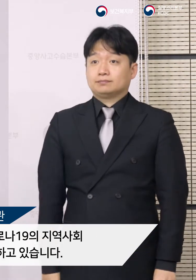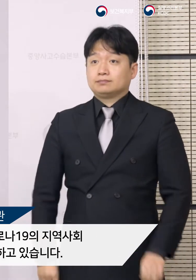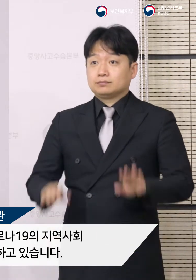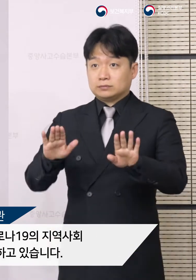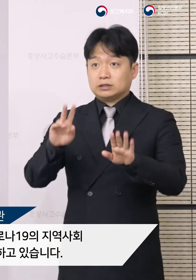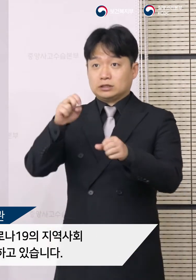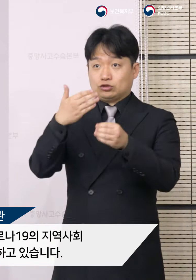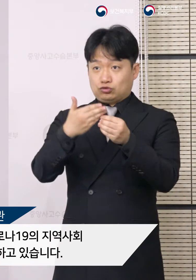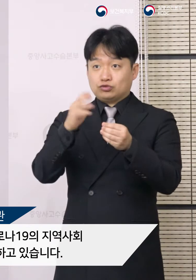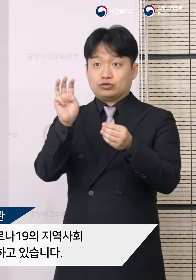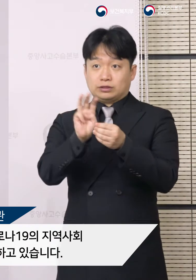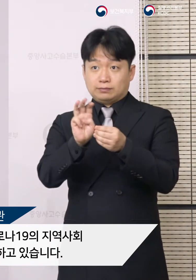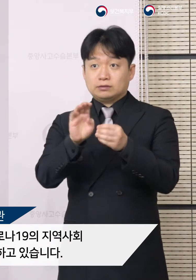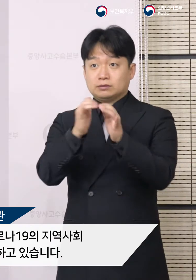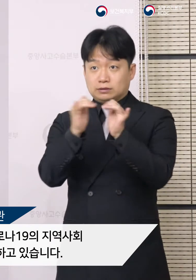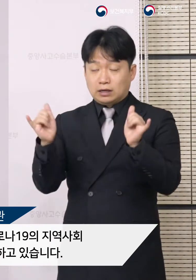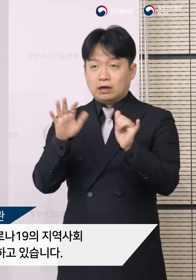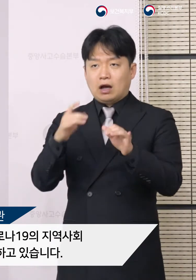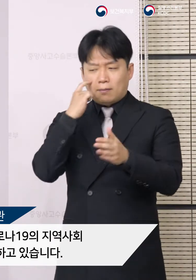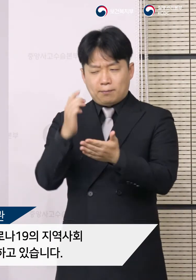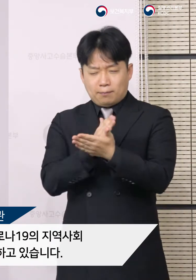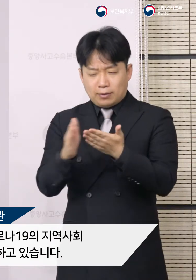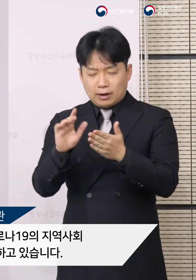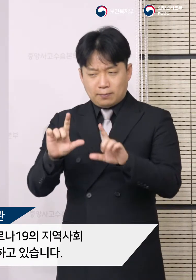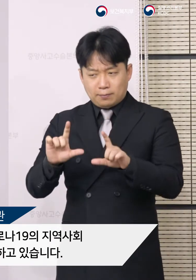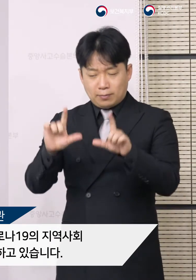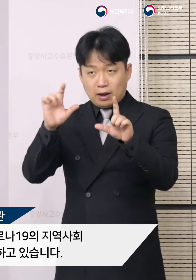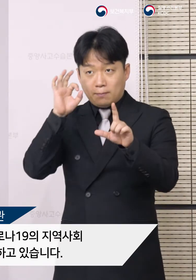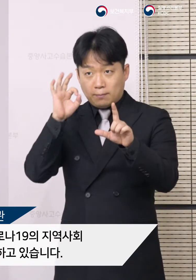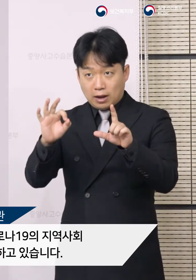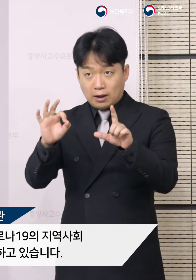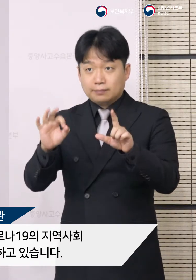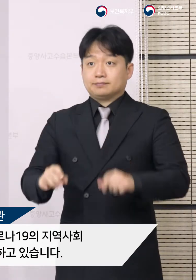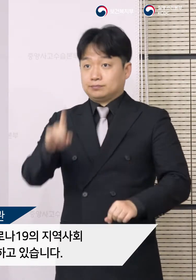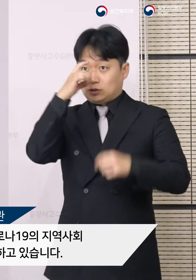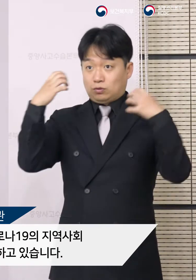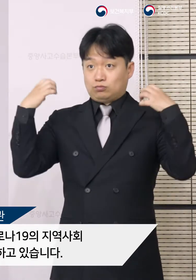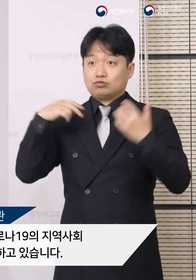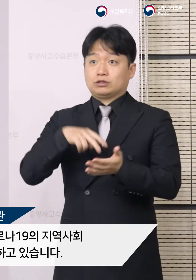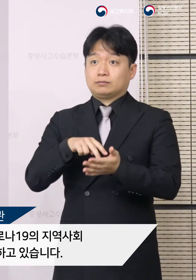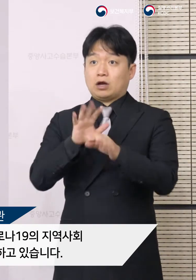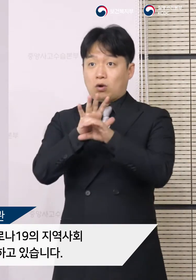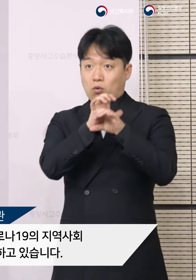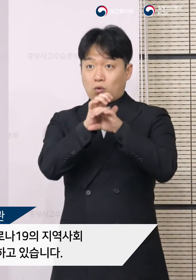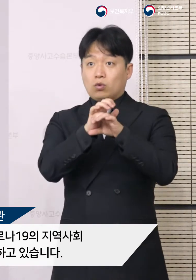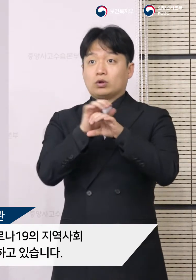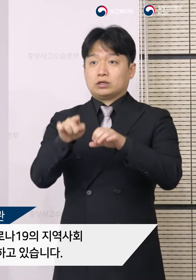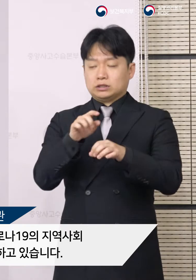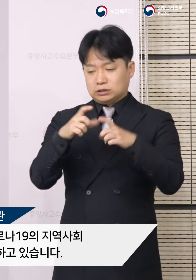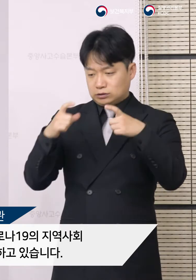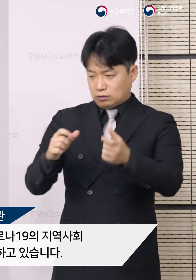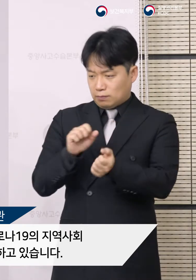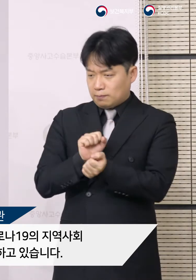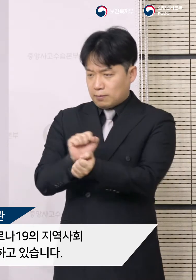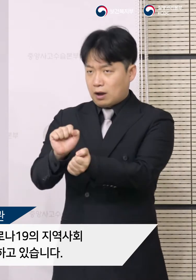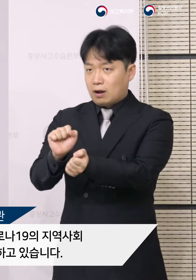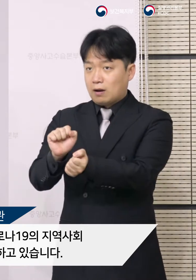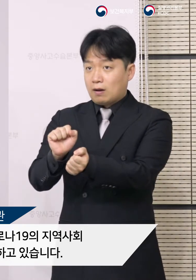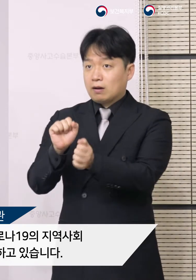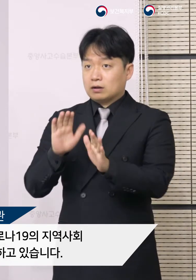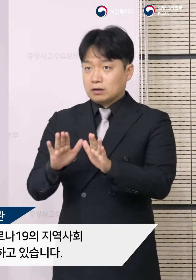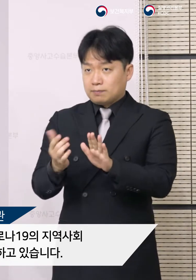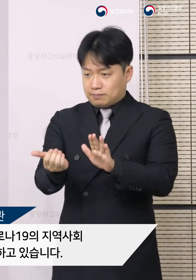29번과 30번에 대한 판단 결과와 별개로 정부는 코로나19의 지역사회 확산에